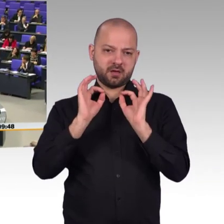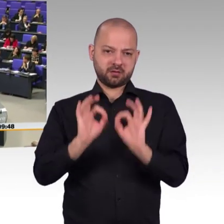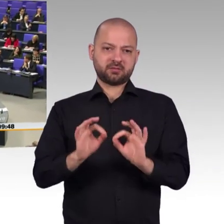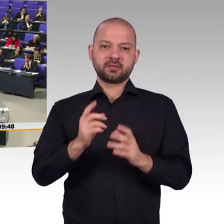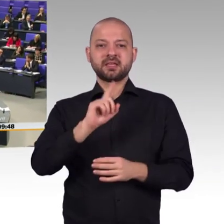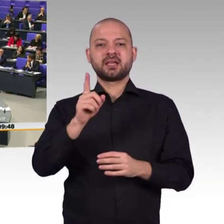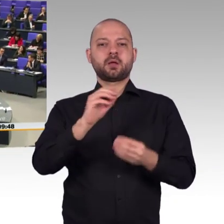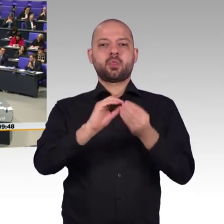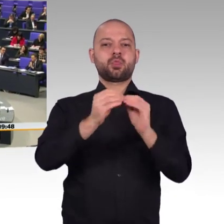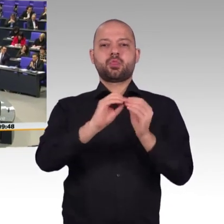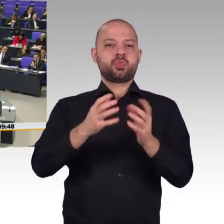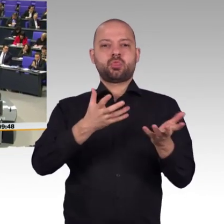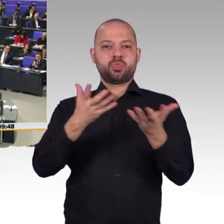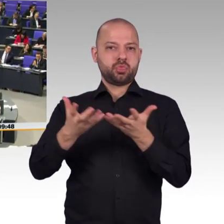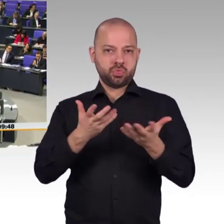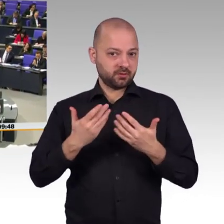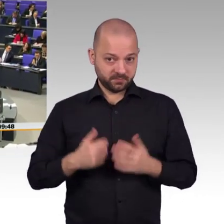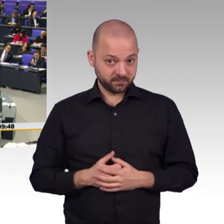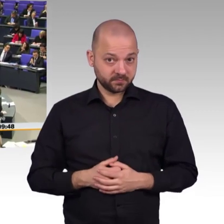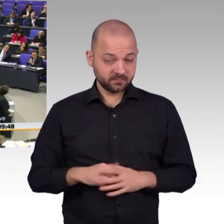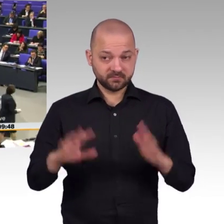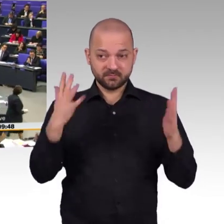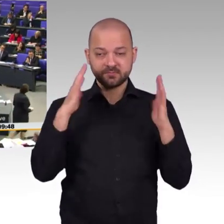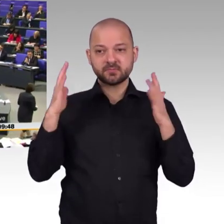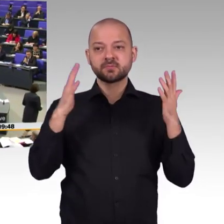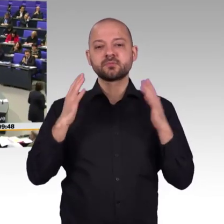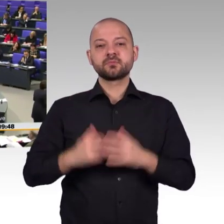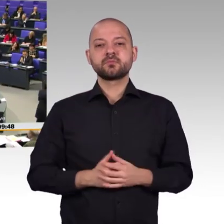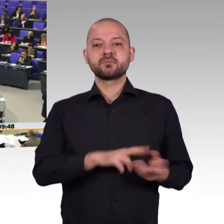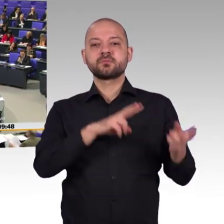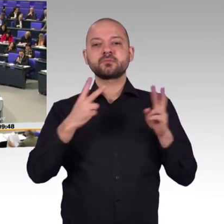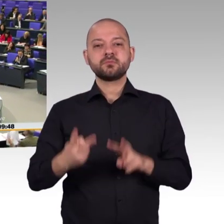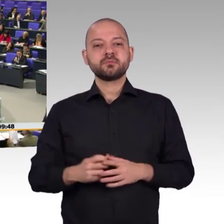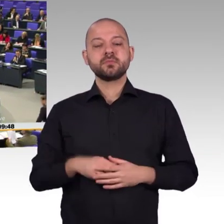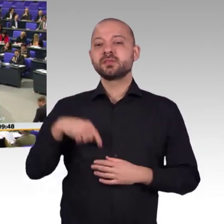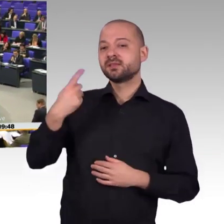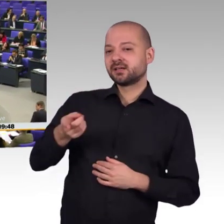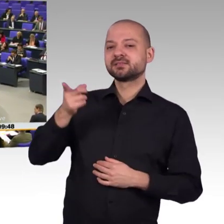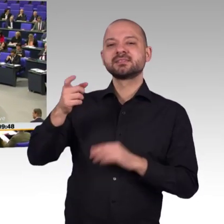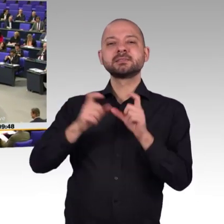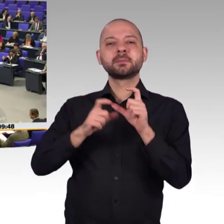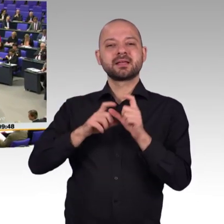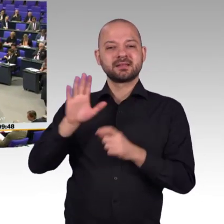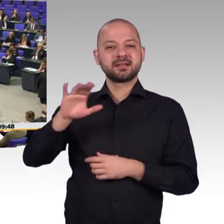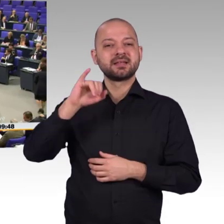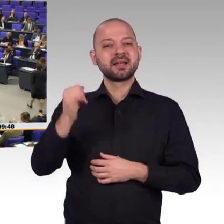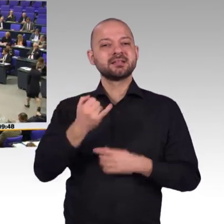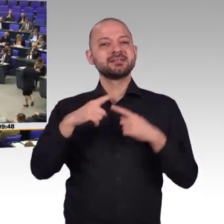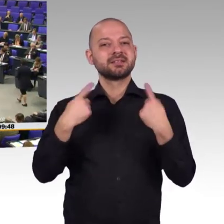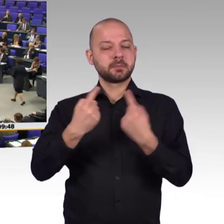Herr Präsident! Meine Damen und Herren! Die Digitalisierungsstrategie legt einen der wesentlichen Grundsteine für die Zukunft in Deutschland.